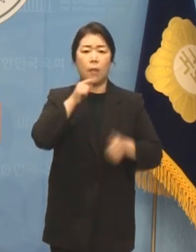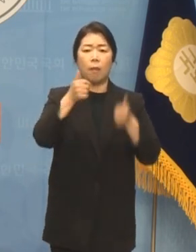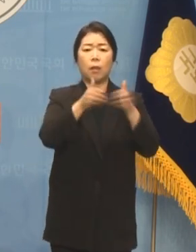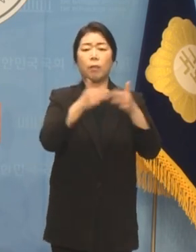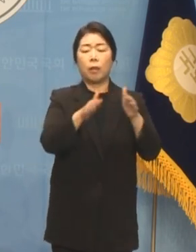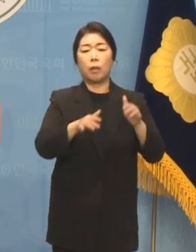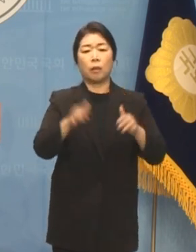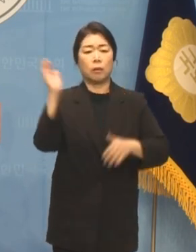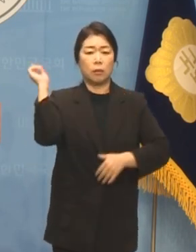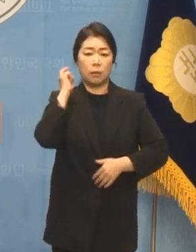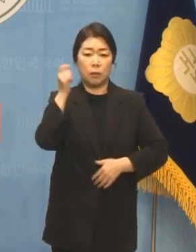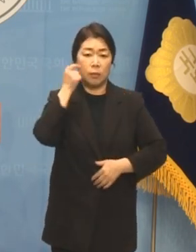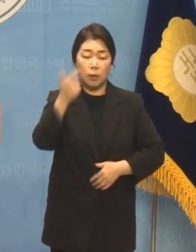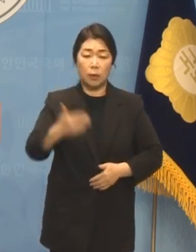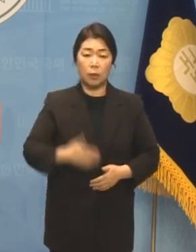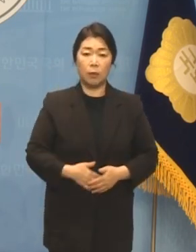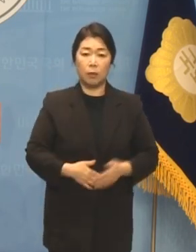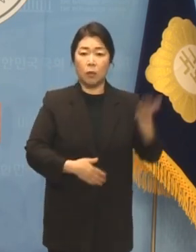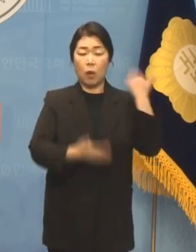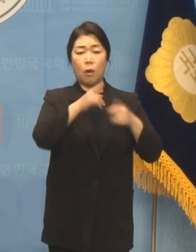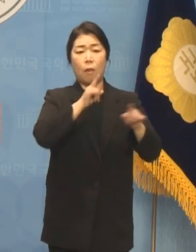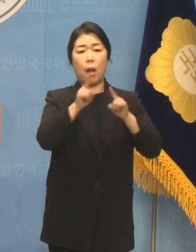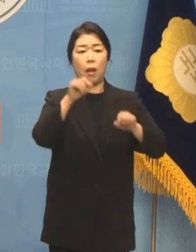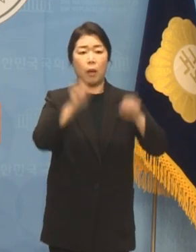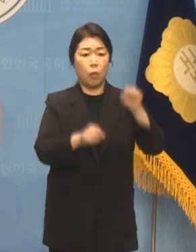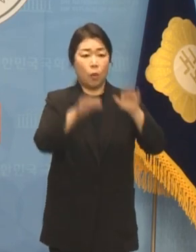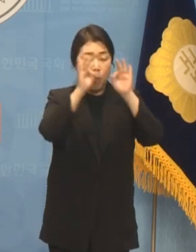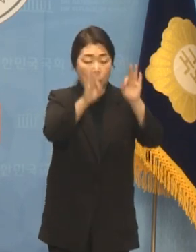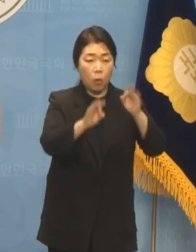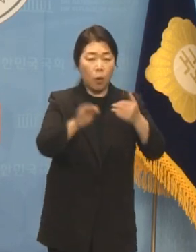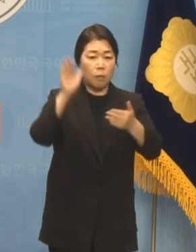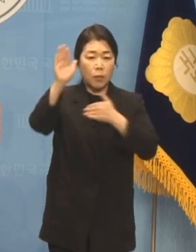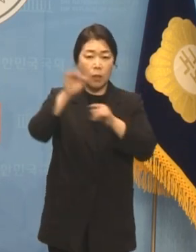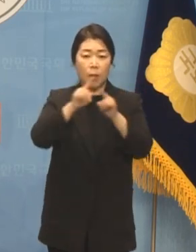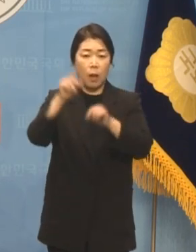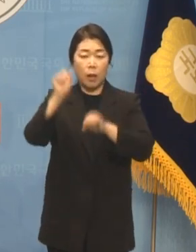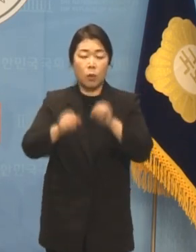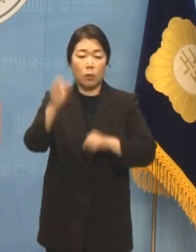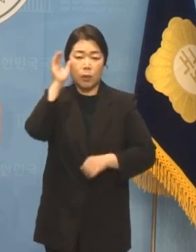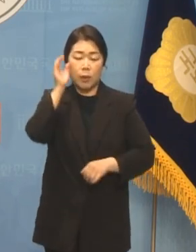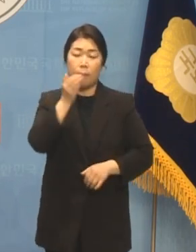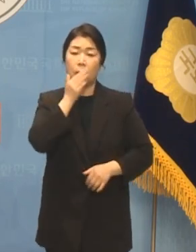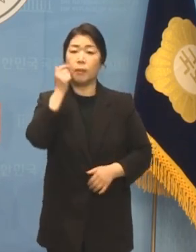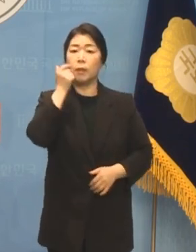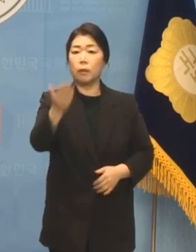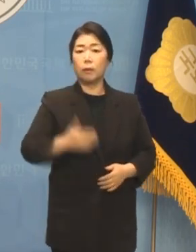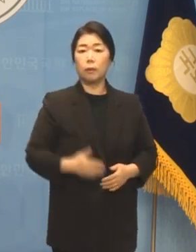장해찬 후보의 과거 언행을 보고도 미래의 언행을 기대하라는 말이 나옵니까?